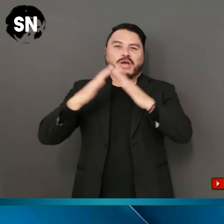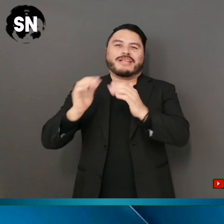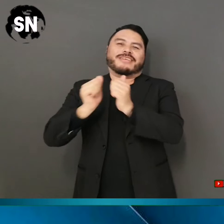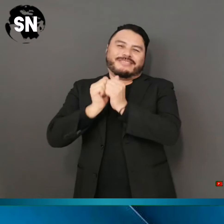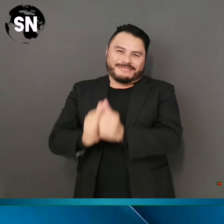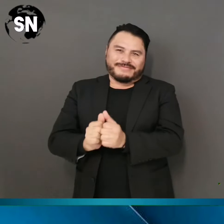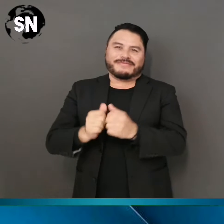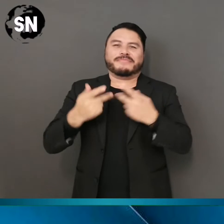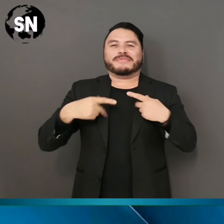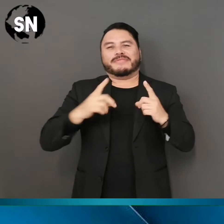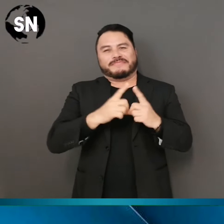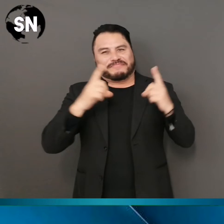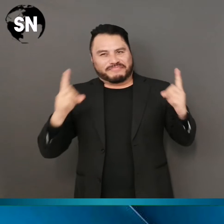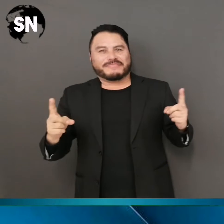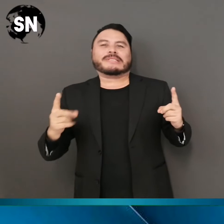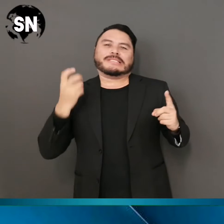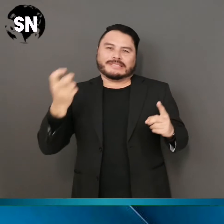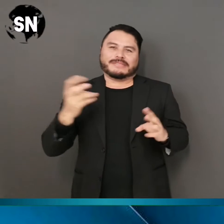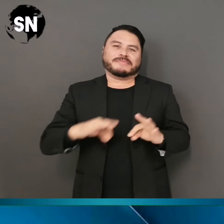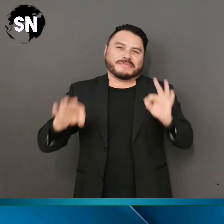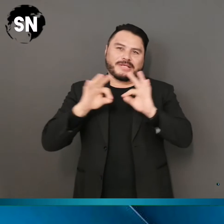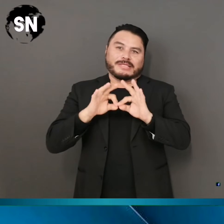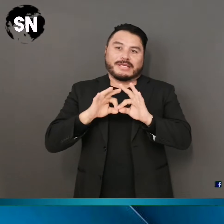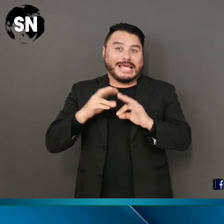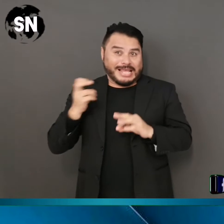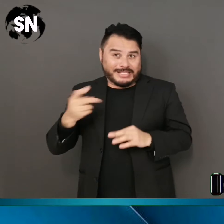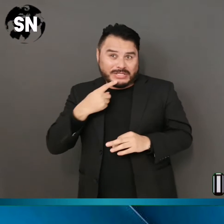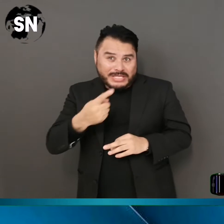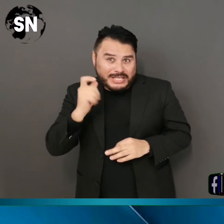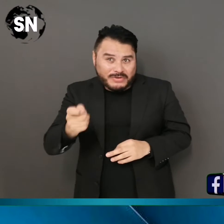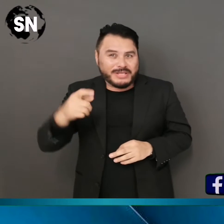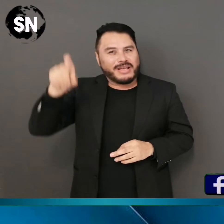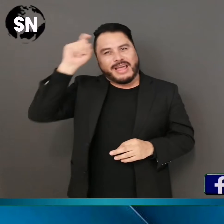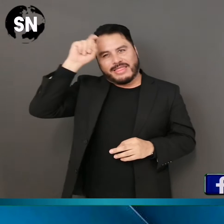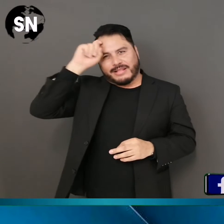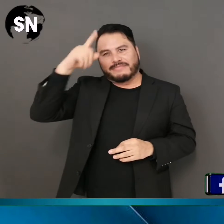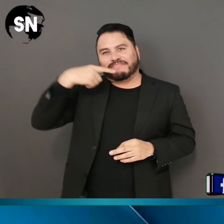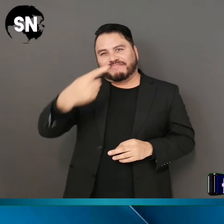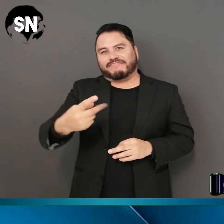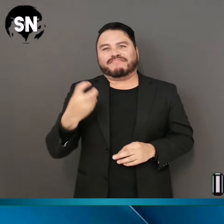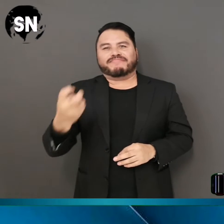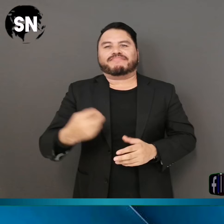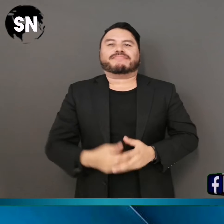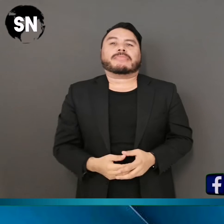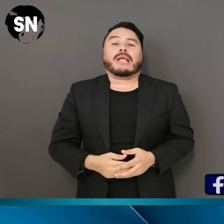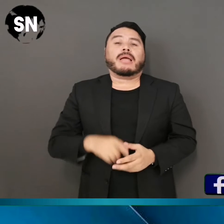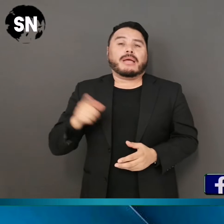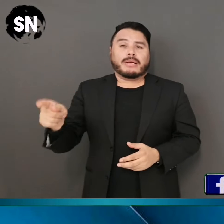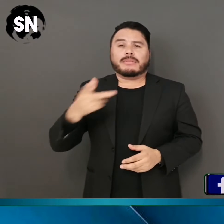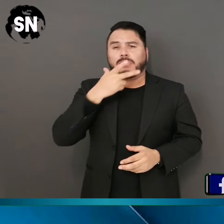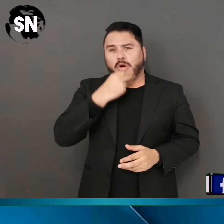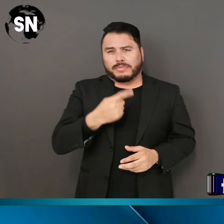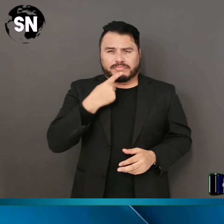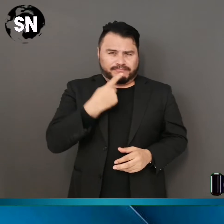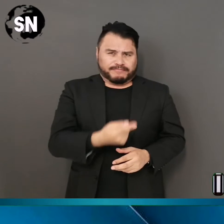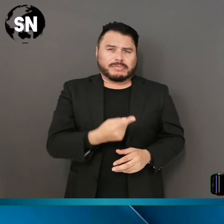acciones de sana distancia, aseguró Hugo López-Gatell, subsecretario de Prevención y Promoción de la Salud. El funcionario